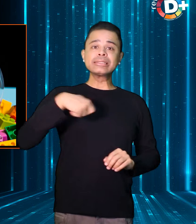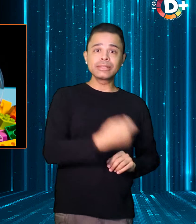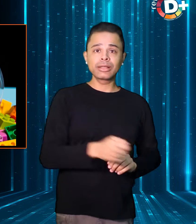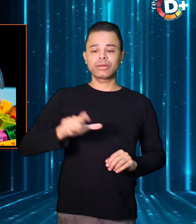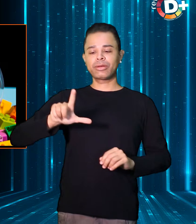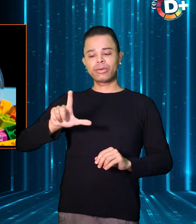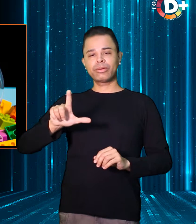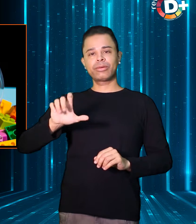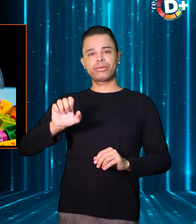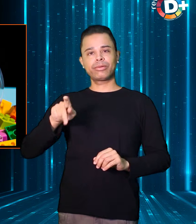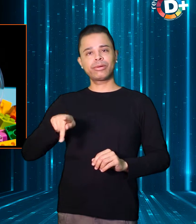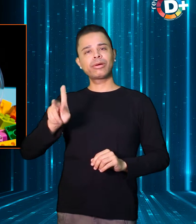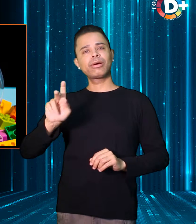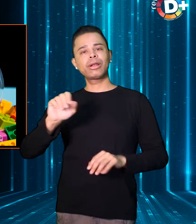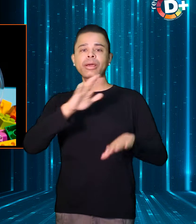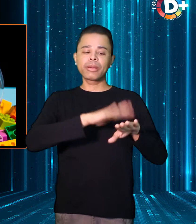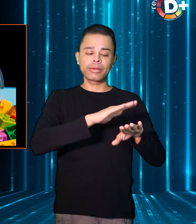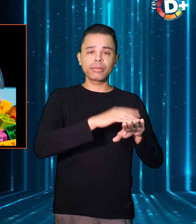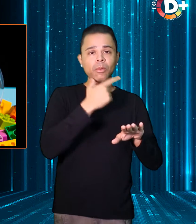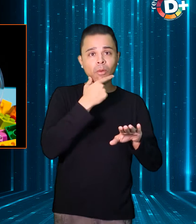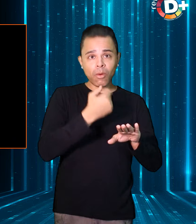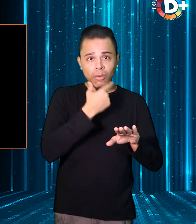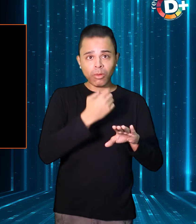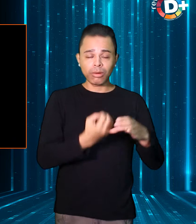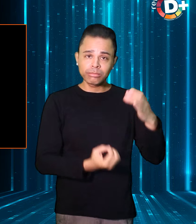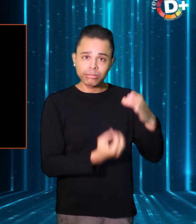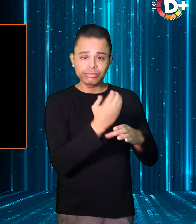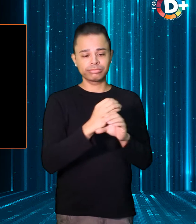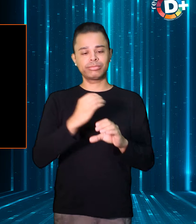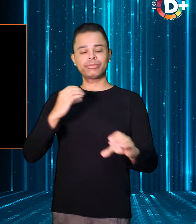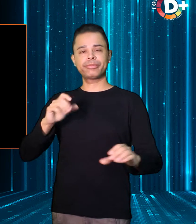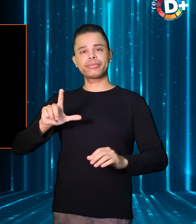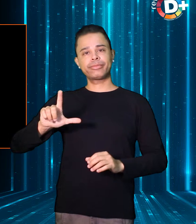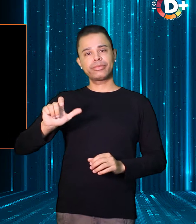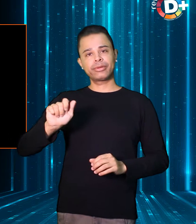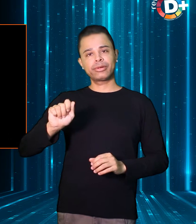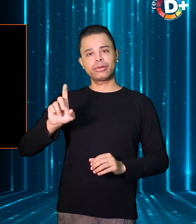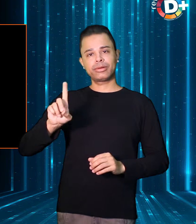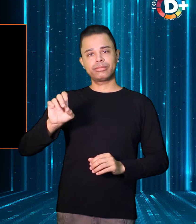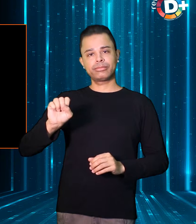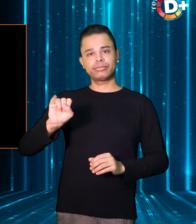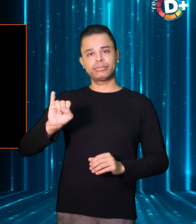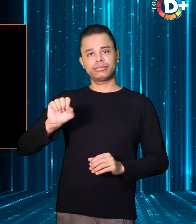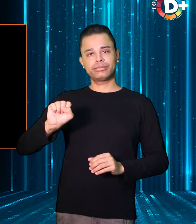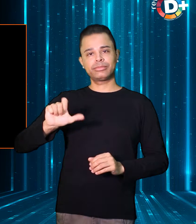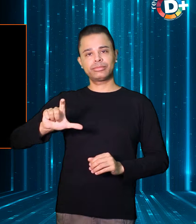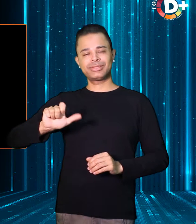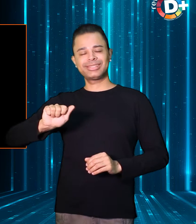pelo engenheiro Ladislau Detoldi, que desde o começo teve auxílio de